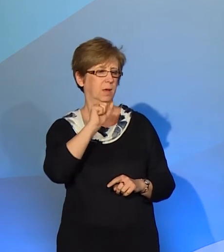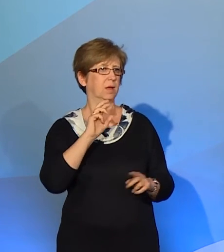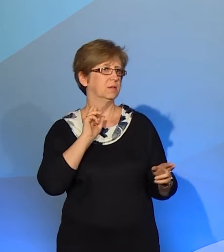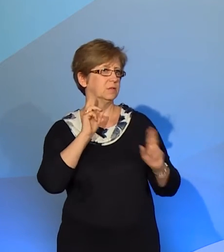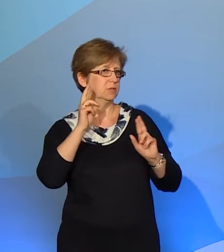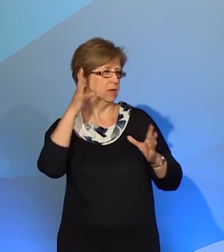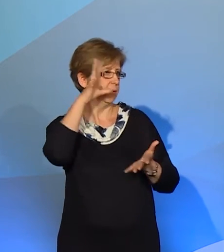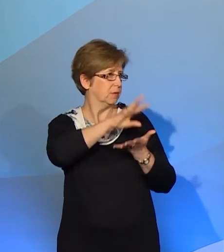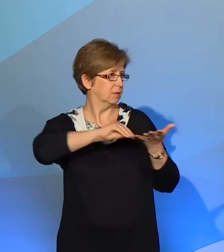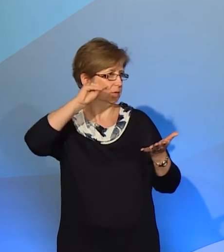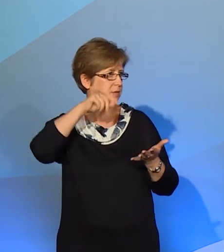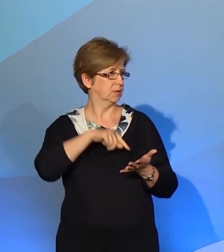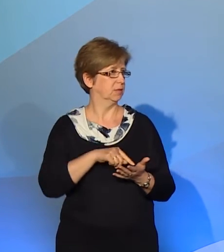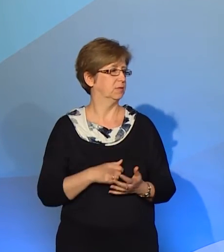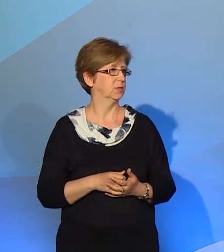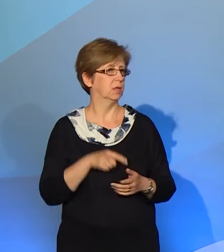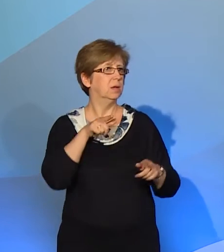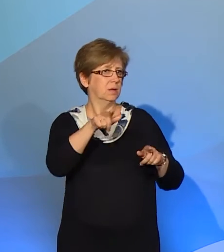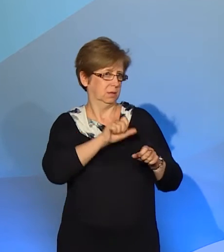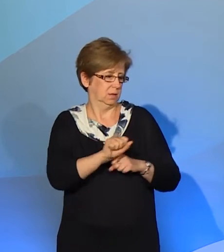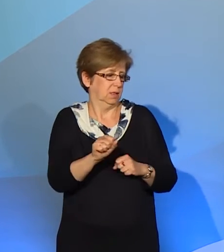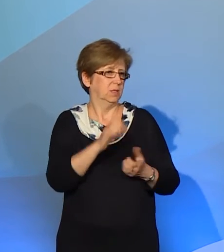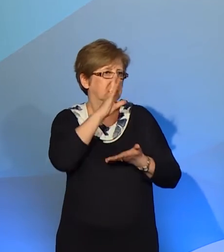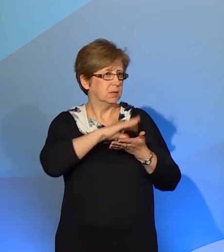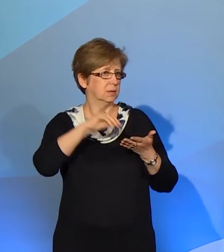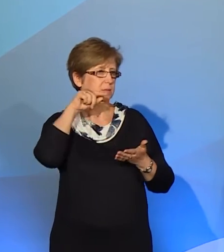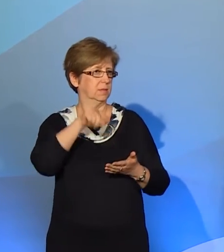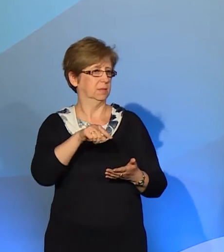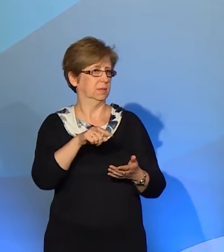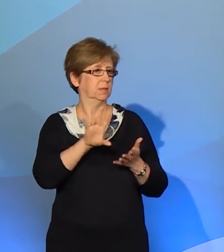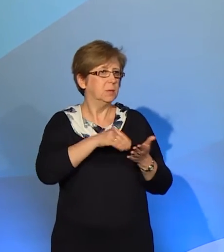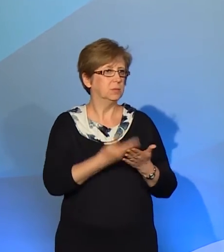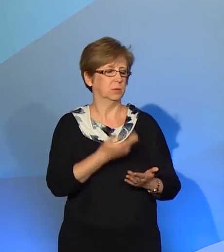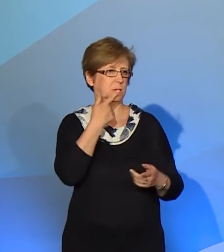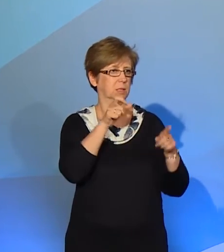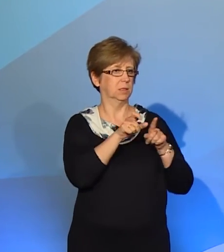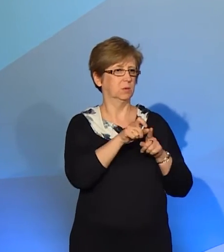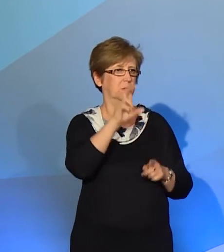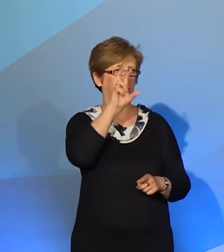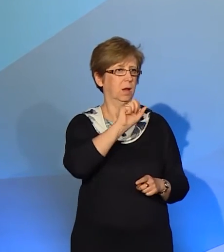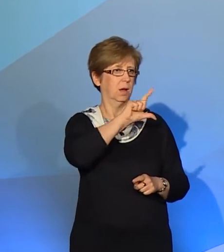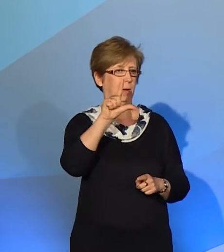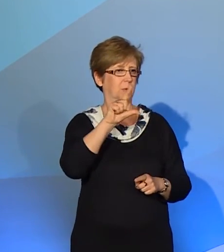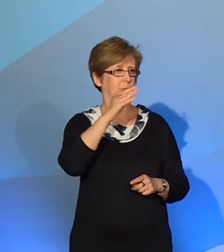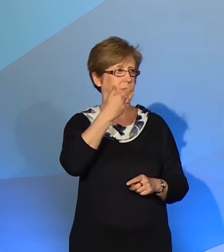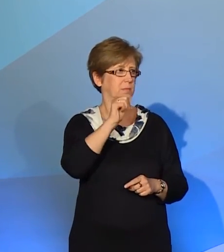dźwiękonaśladowczych. One też naśladują coś, na przykład nasze słowo how czy miał. I wydawałoby się